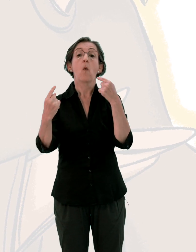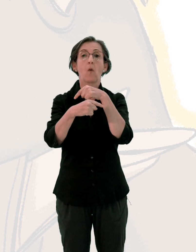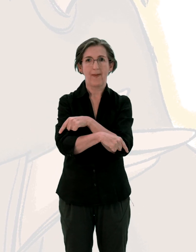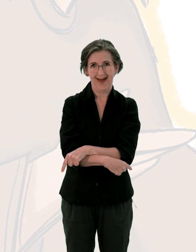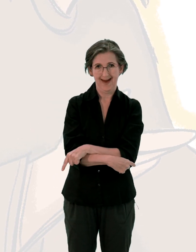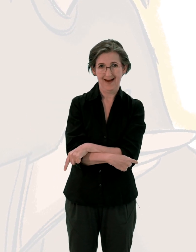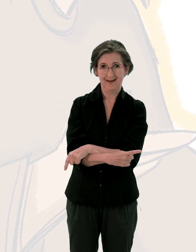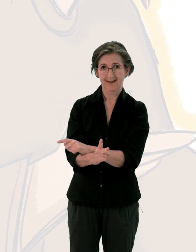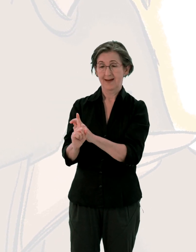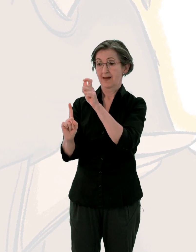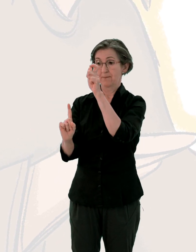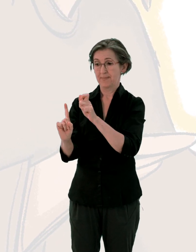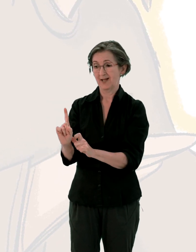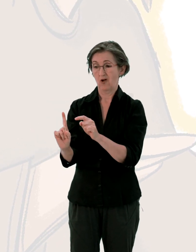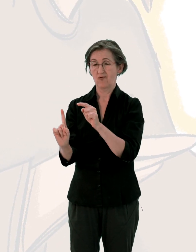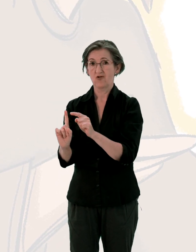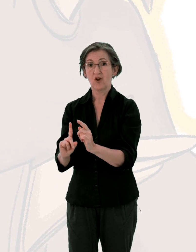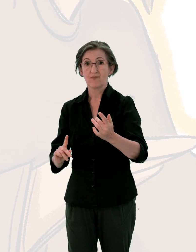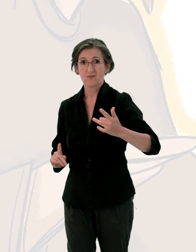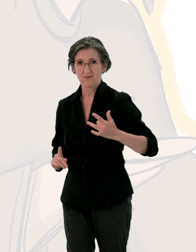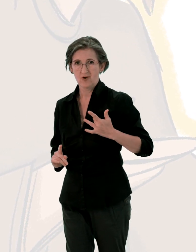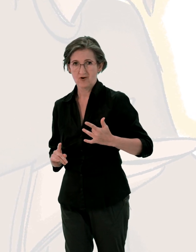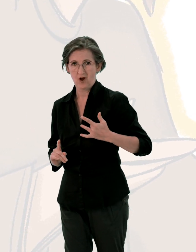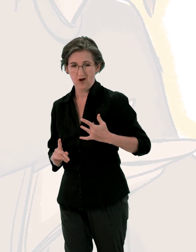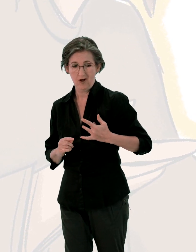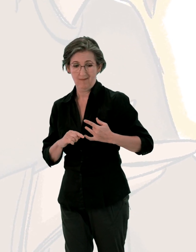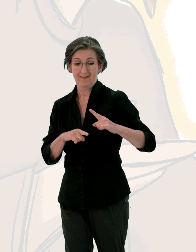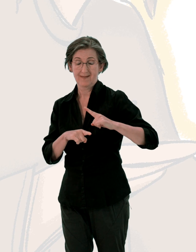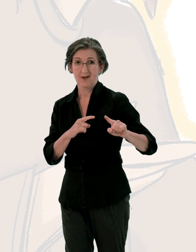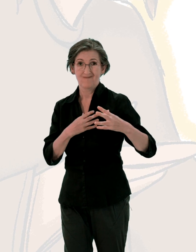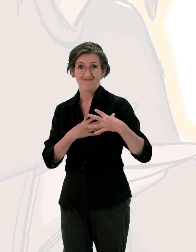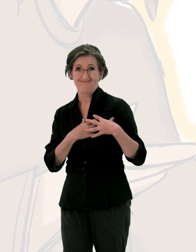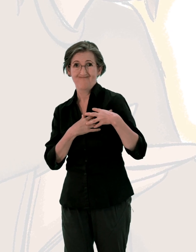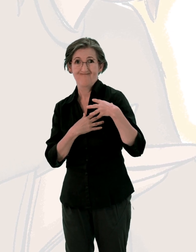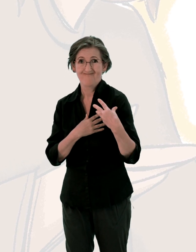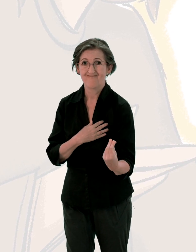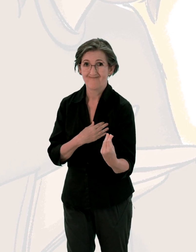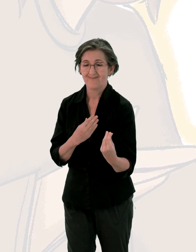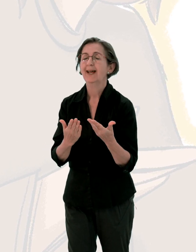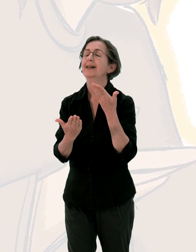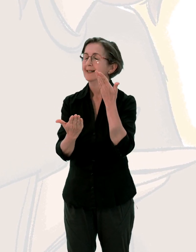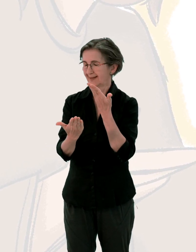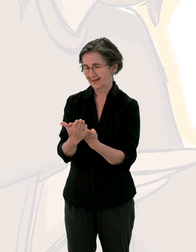Au contraire, ce qui sort du cœur, voilà ce qui rend une personne impure.